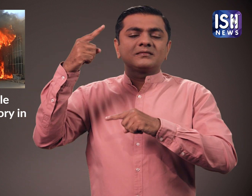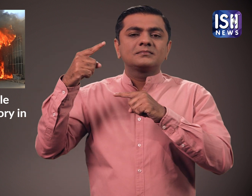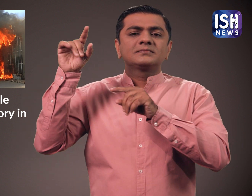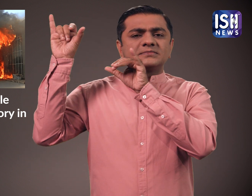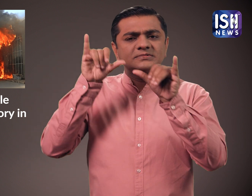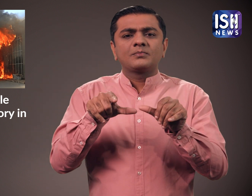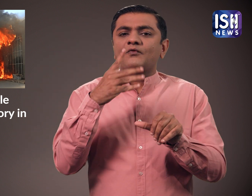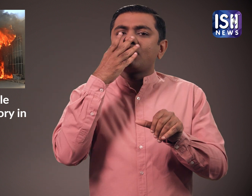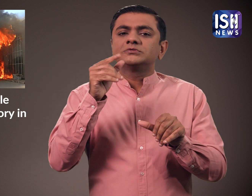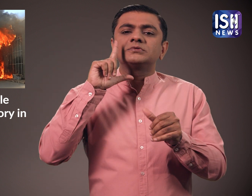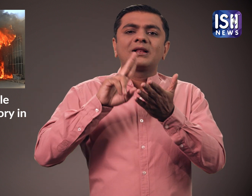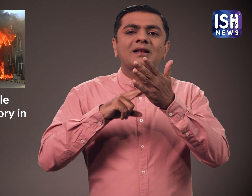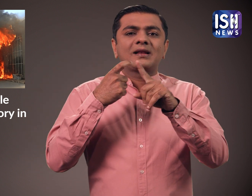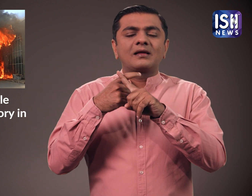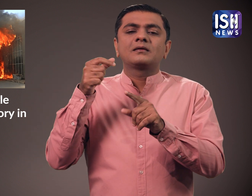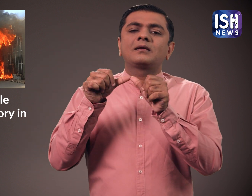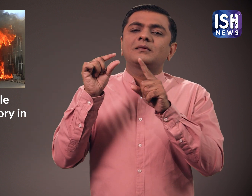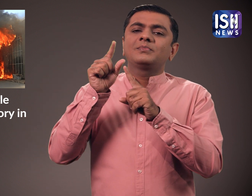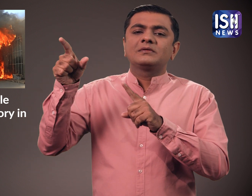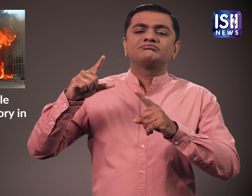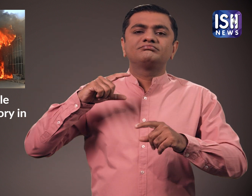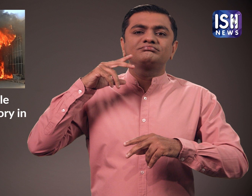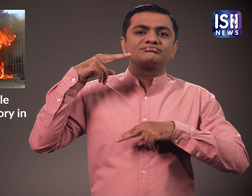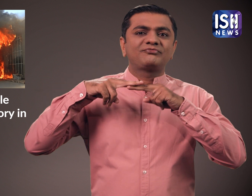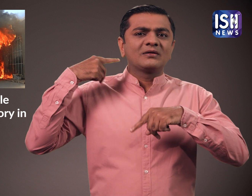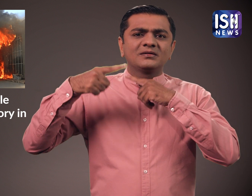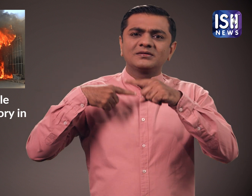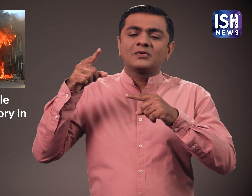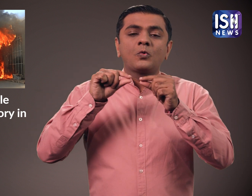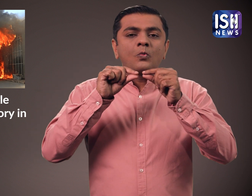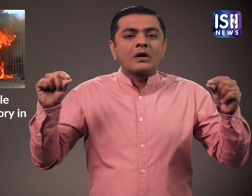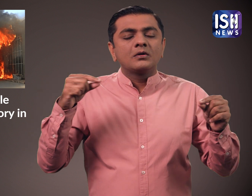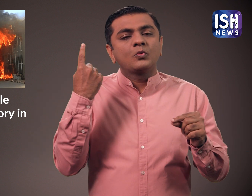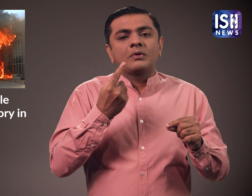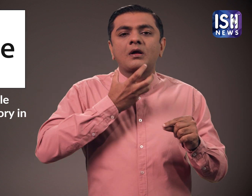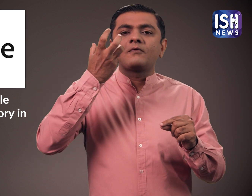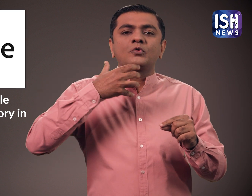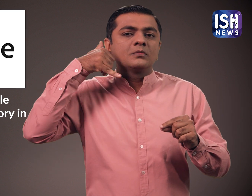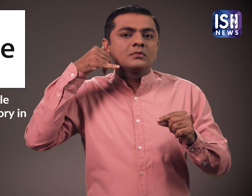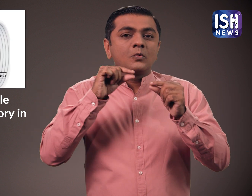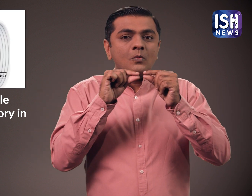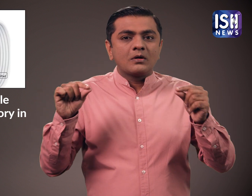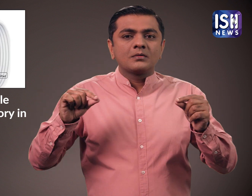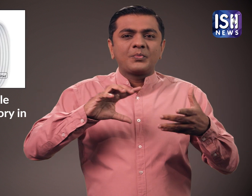आंदरप्रदेश में 2020 में स्थापित Foxlink निर्मान इकाई केवल iPhone के लिए केबल बनाती